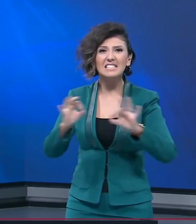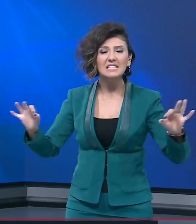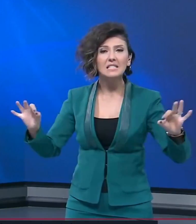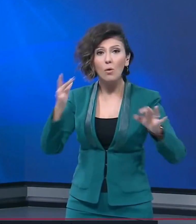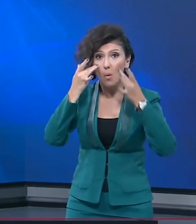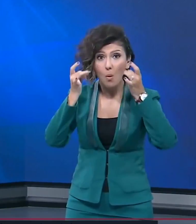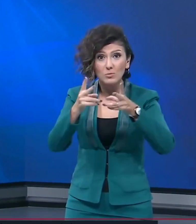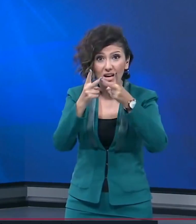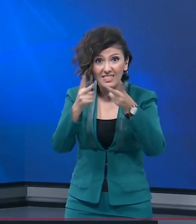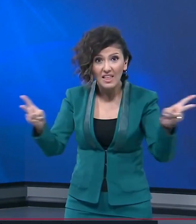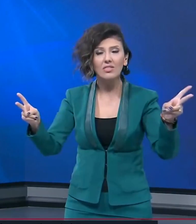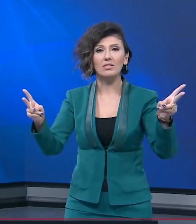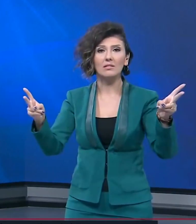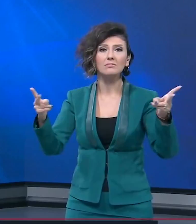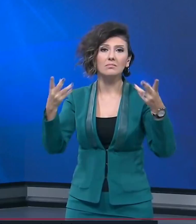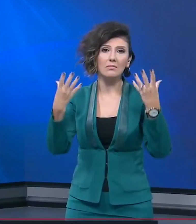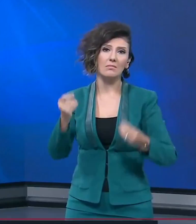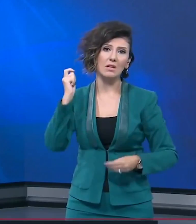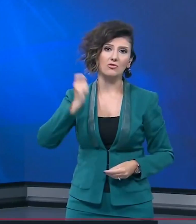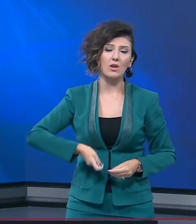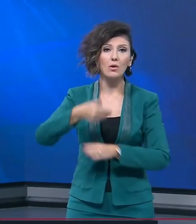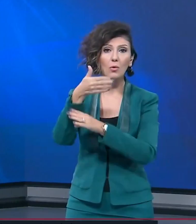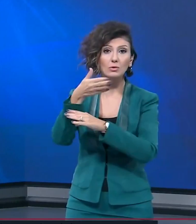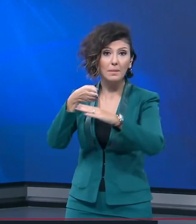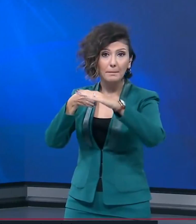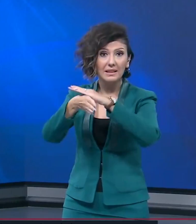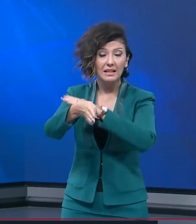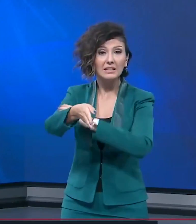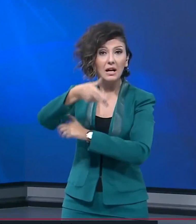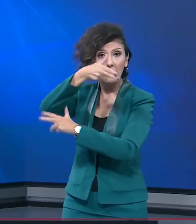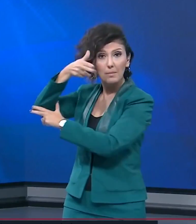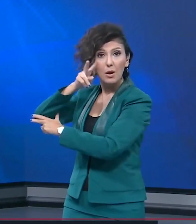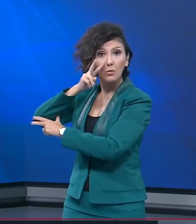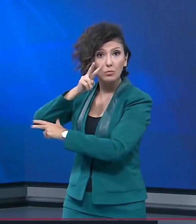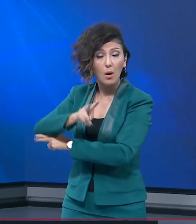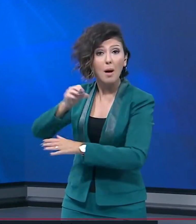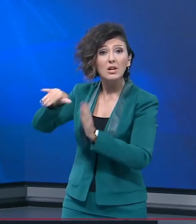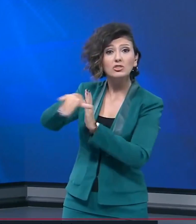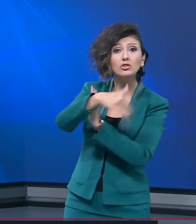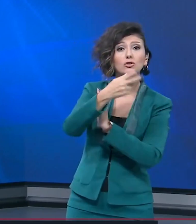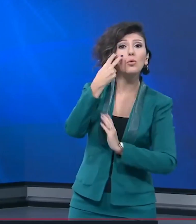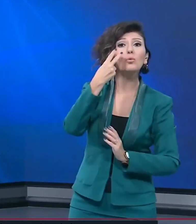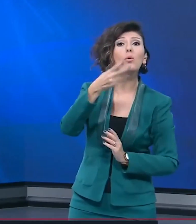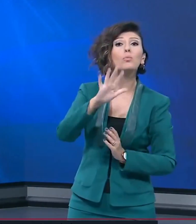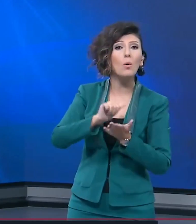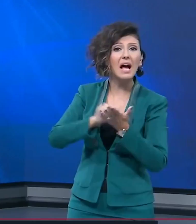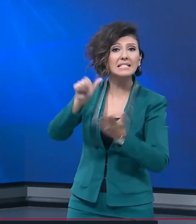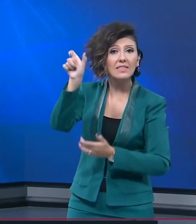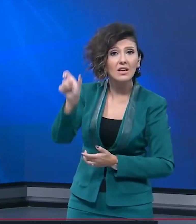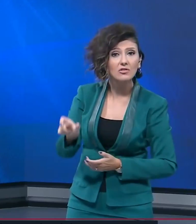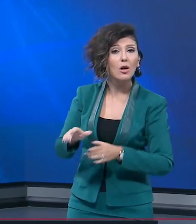şarttır. Konsolosluk binasına girişi kameralarla yansıyan ama çıkışı görülmeyen Kaşıkçı'nın